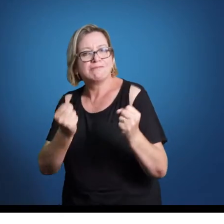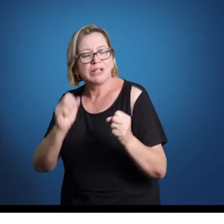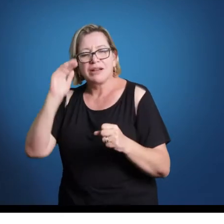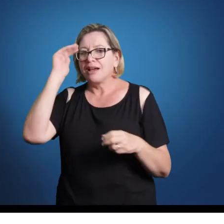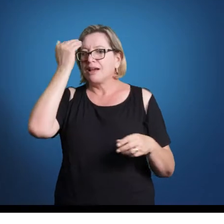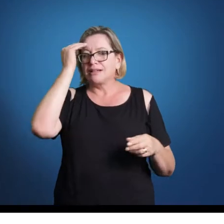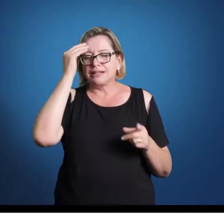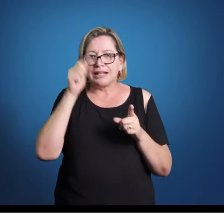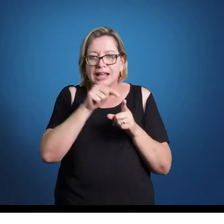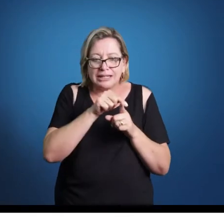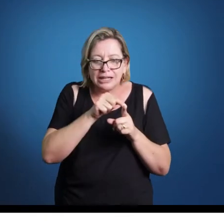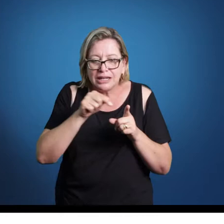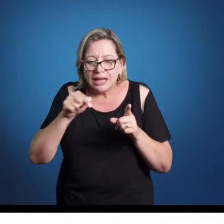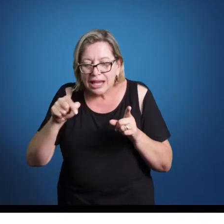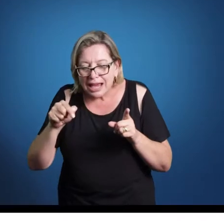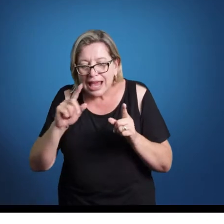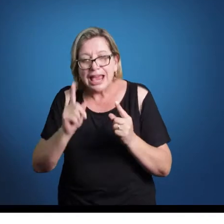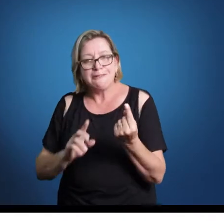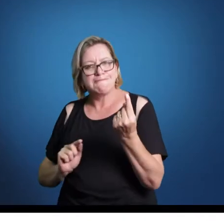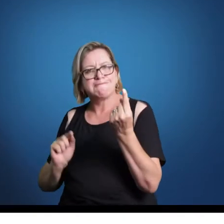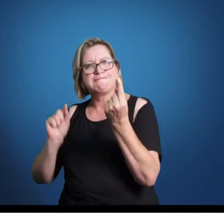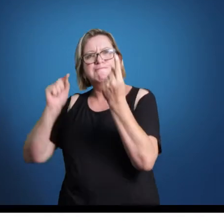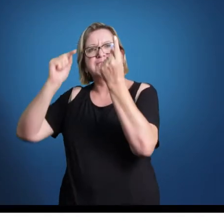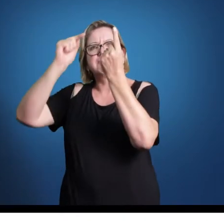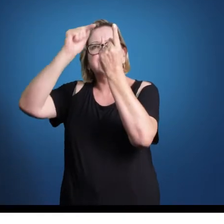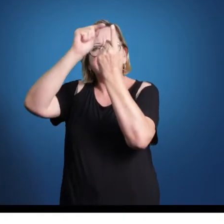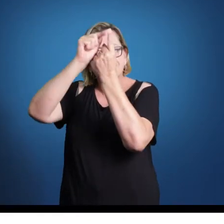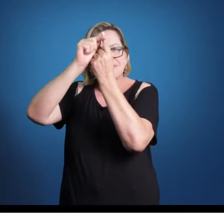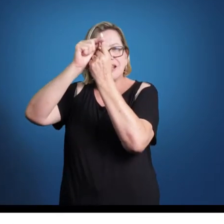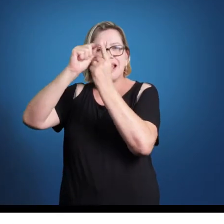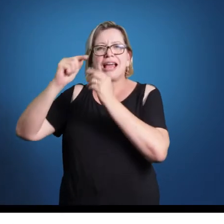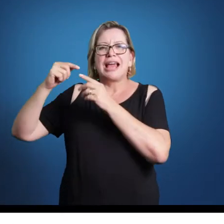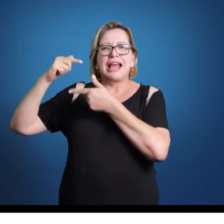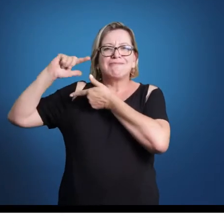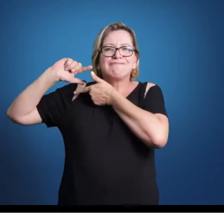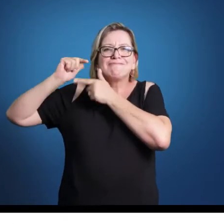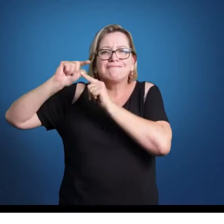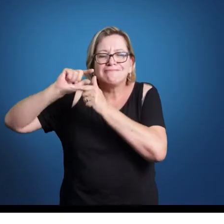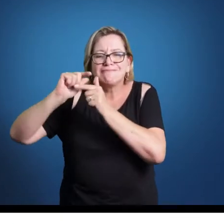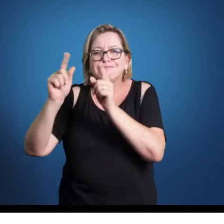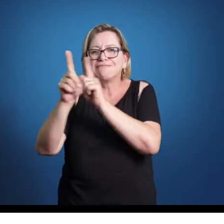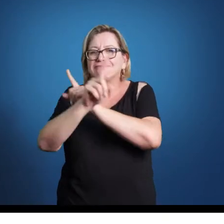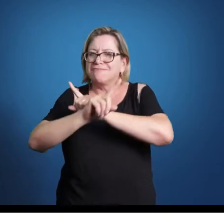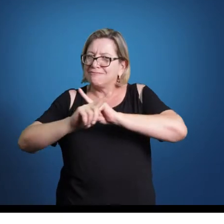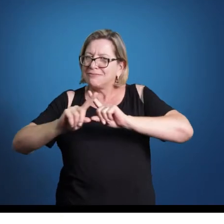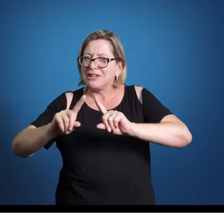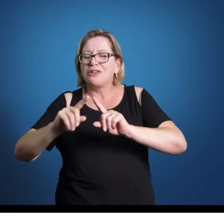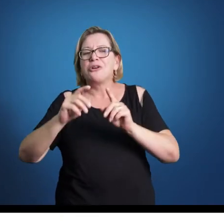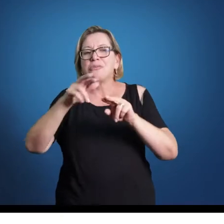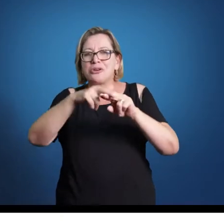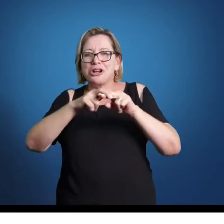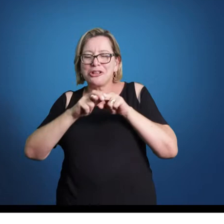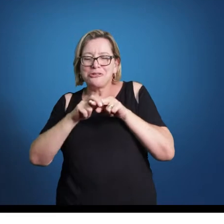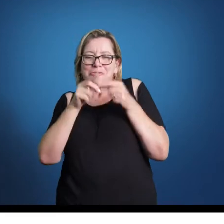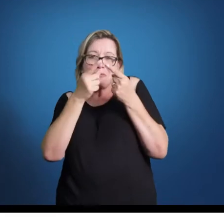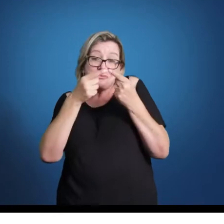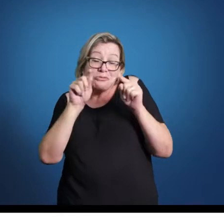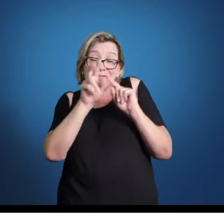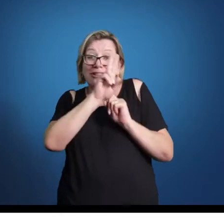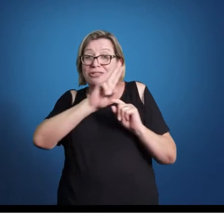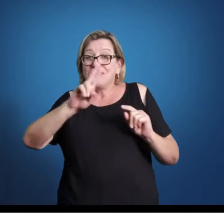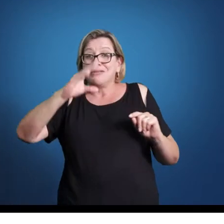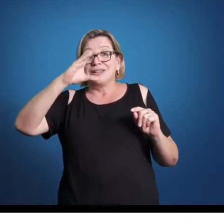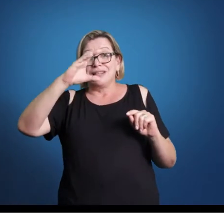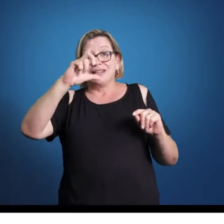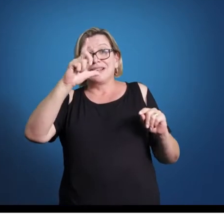entender que o classicismo é o apogeu da música tradicional. Não à toa, a música tradicional ocidental é chamada de música clássica. Ainda que seja